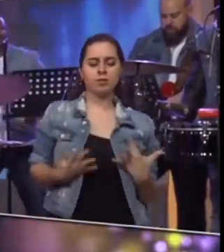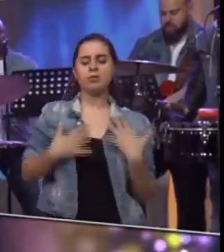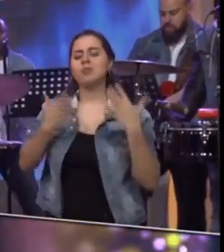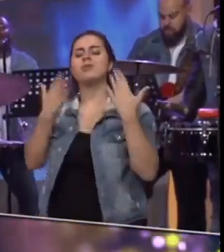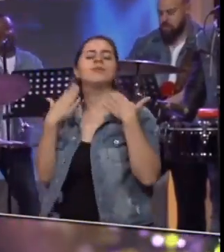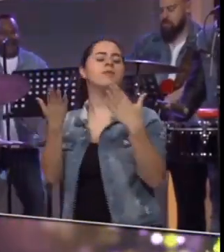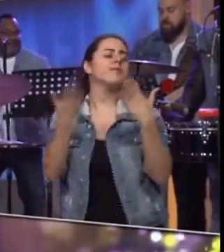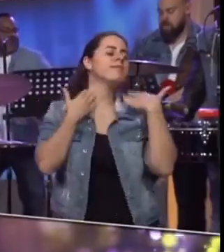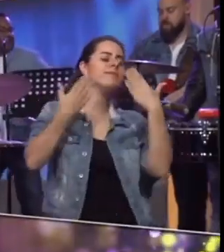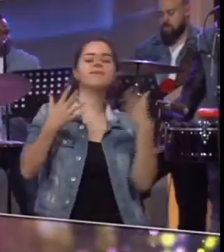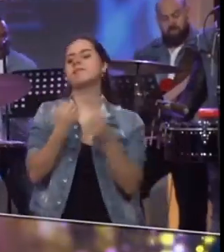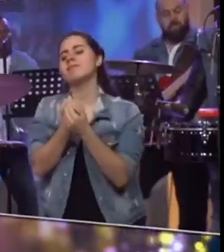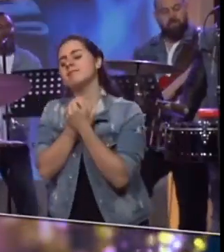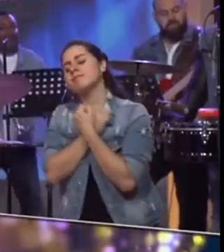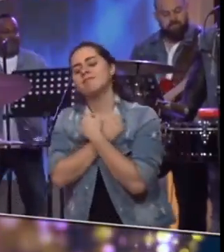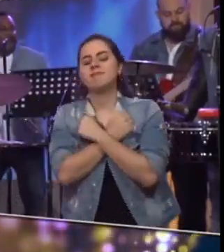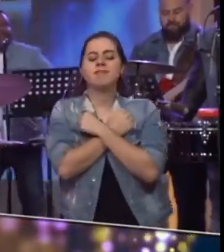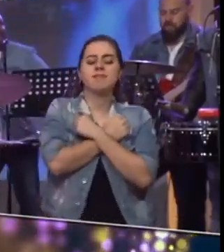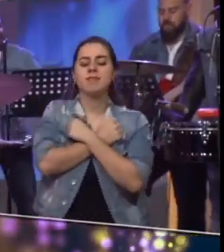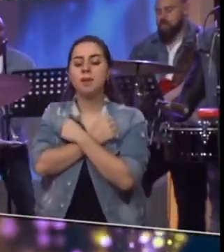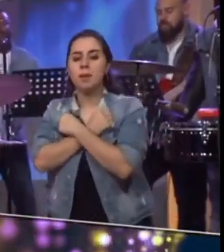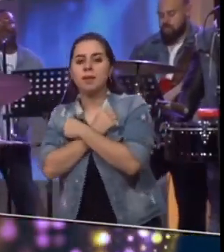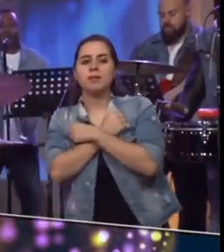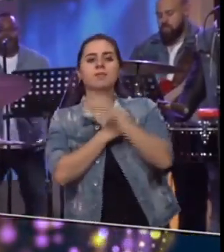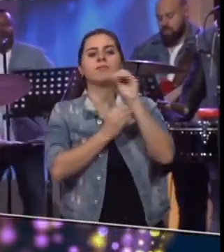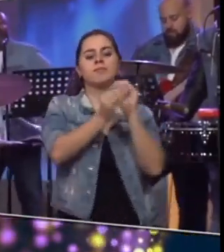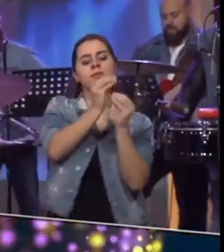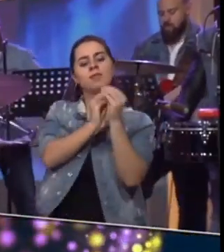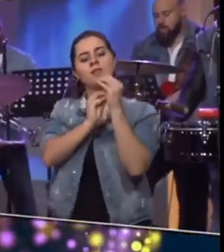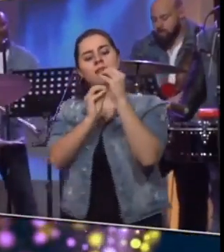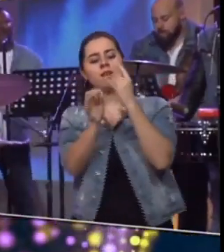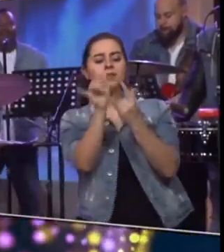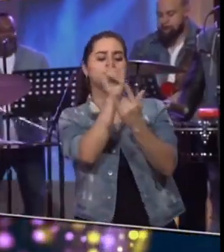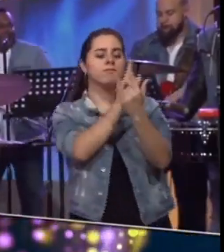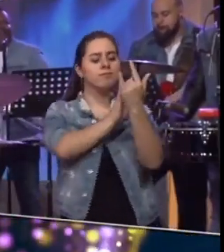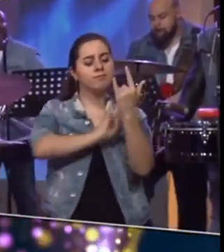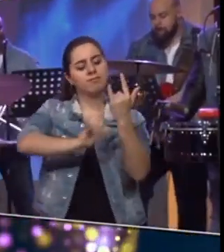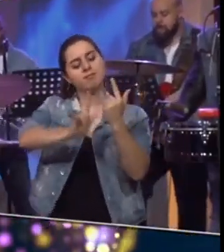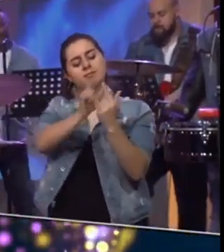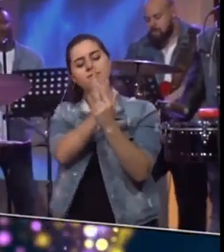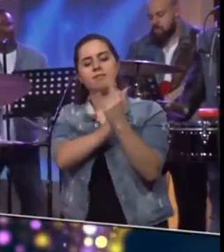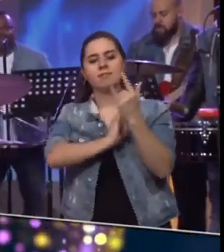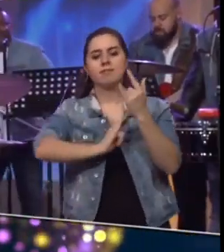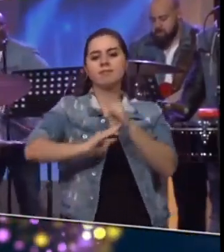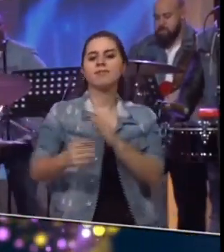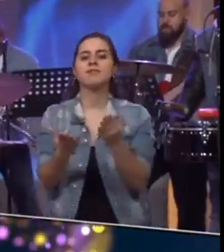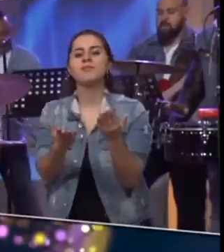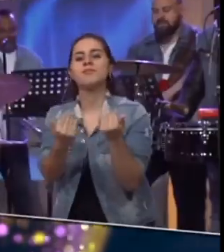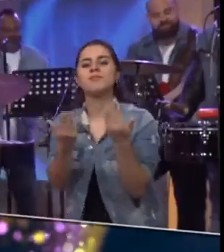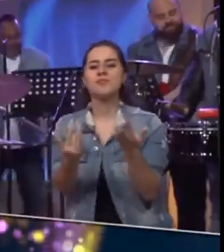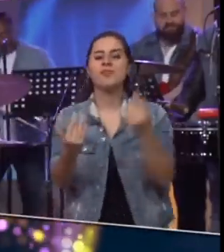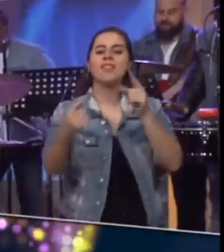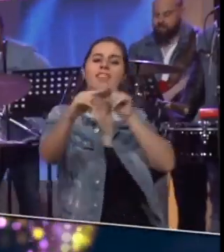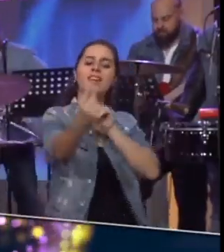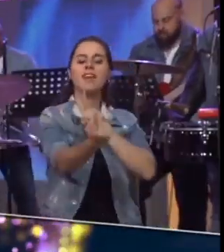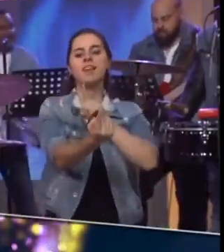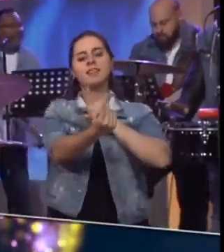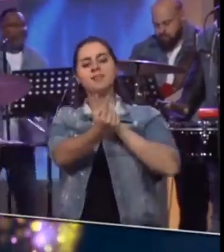reina Para llenarte de abrazos, besos y caricias plenas Quiero bailarla contigo